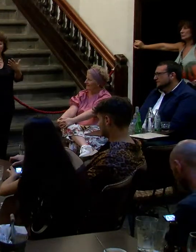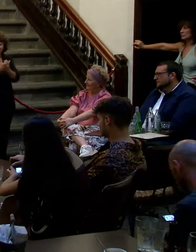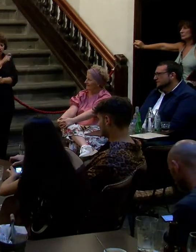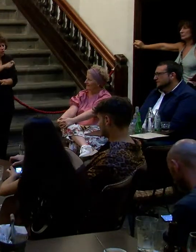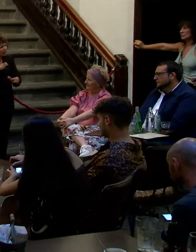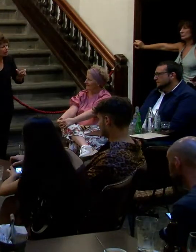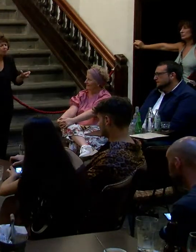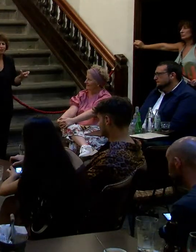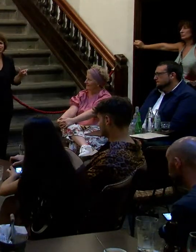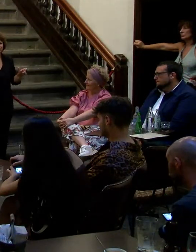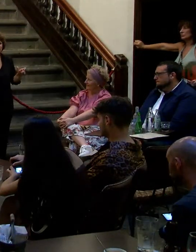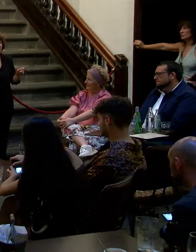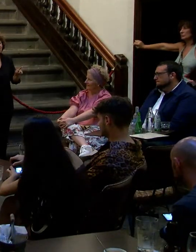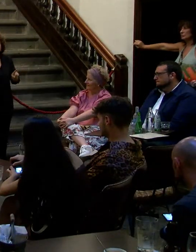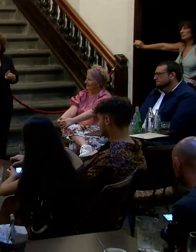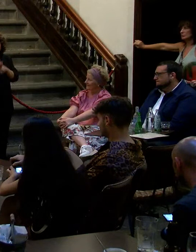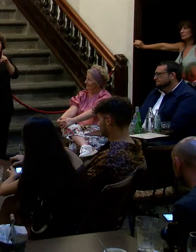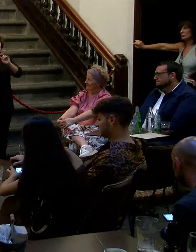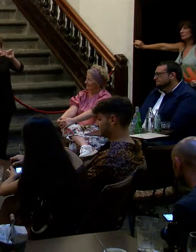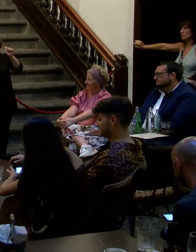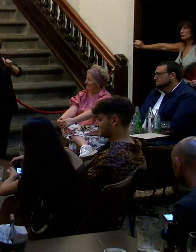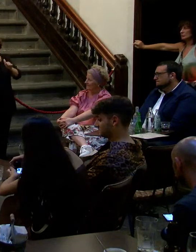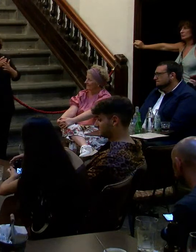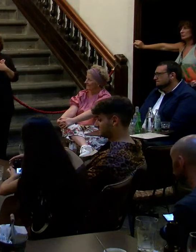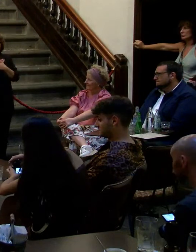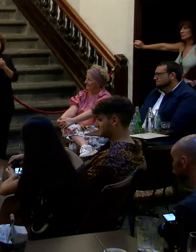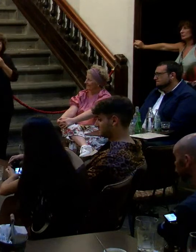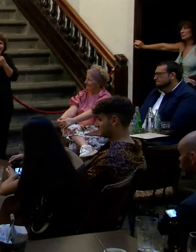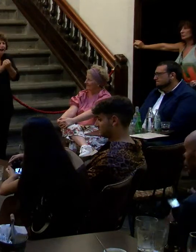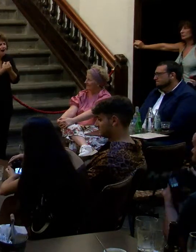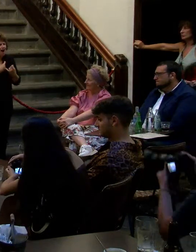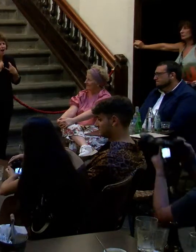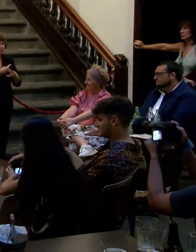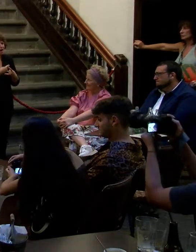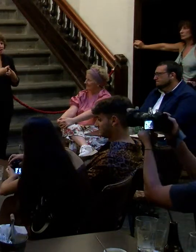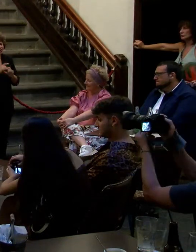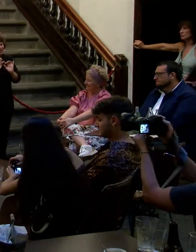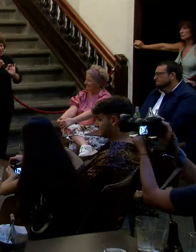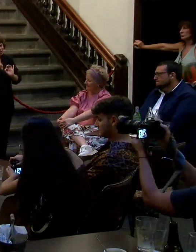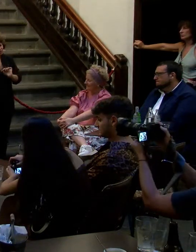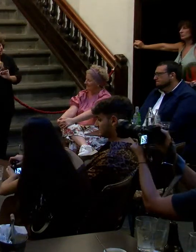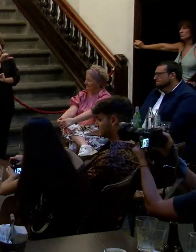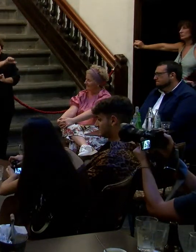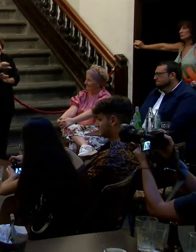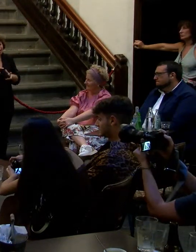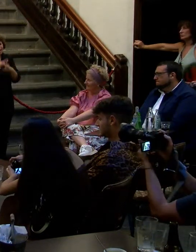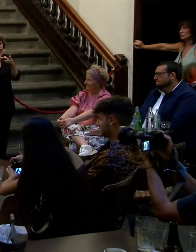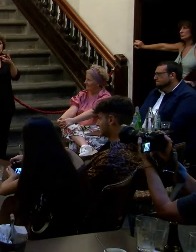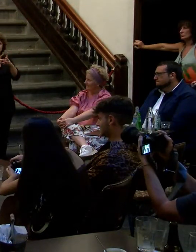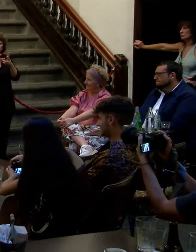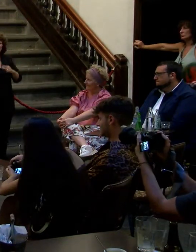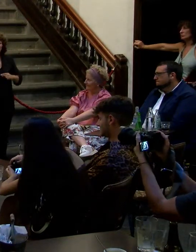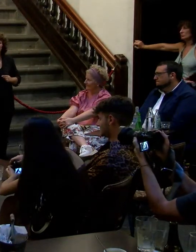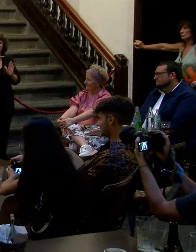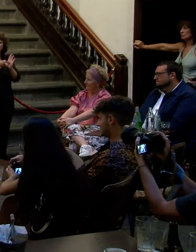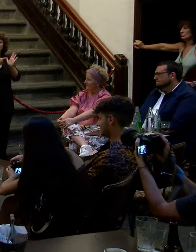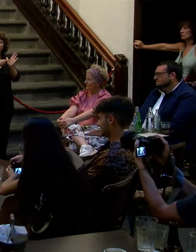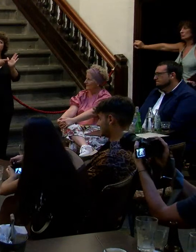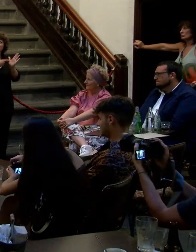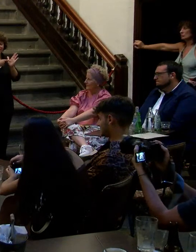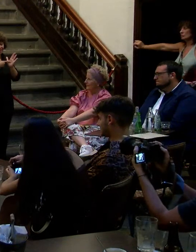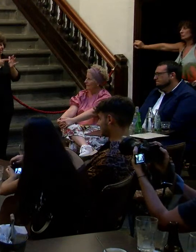personas independientemente de su forma de amar eso es lo que reivindica esta semana social que culmina con ese concierto